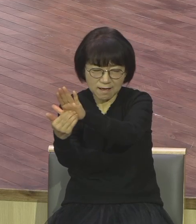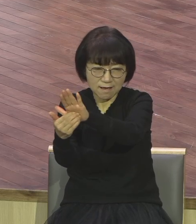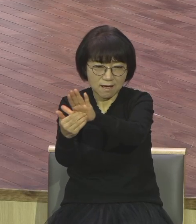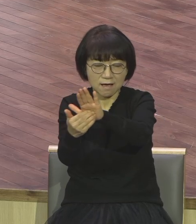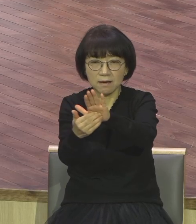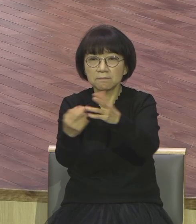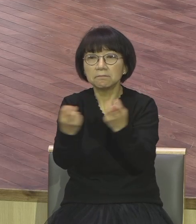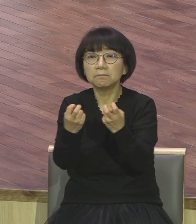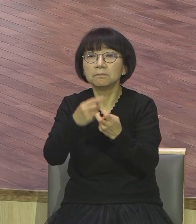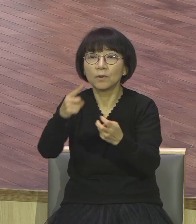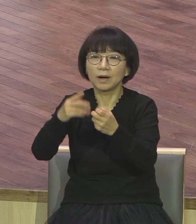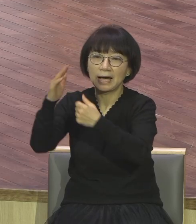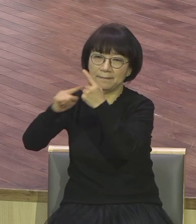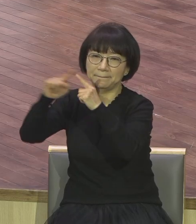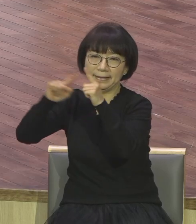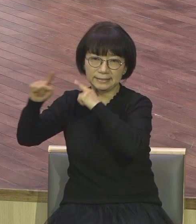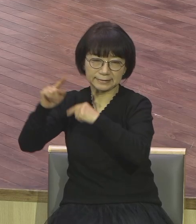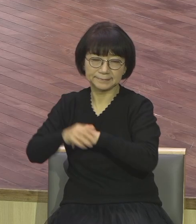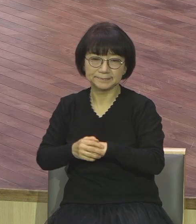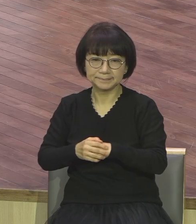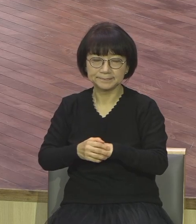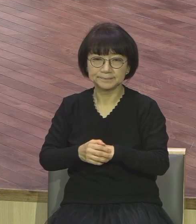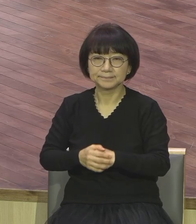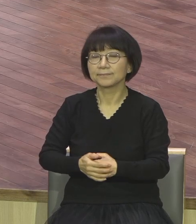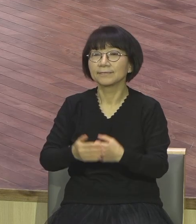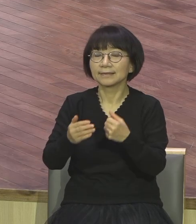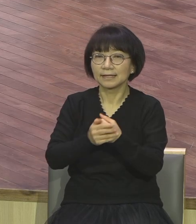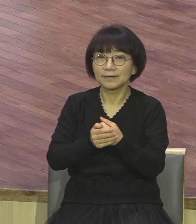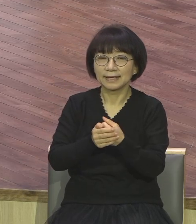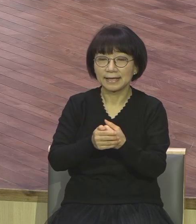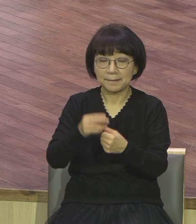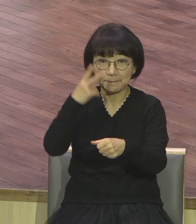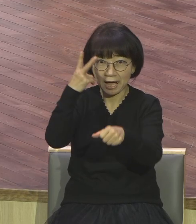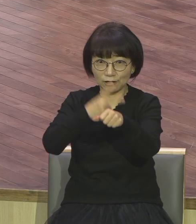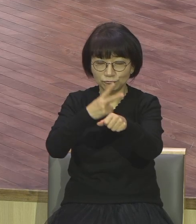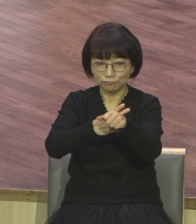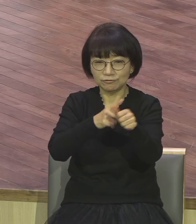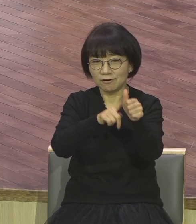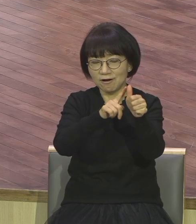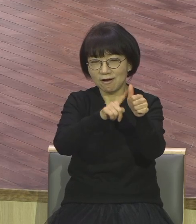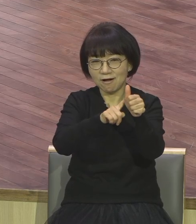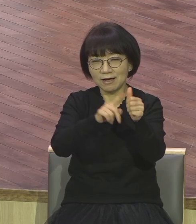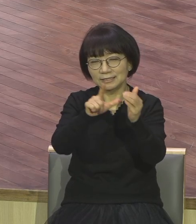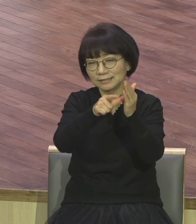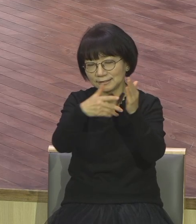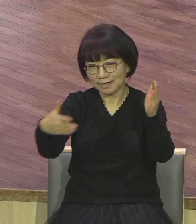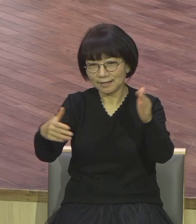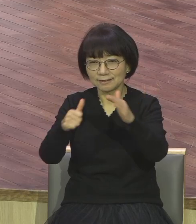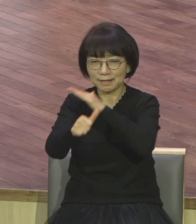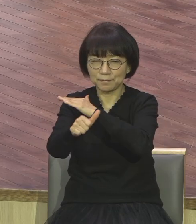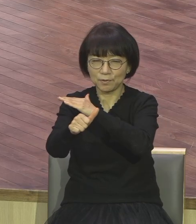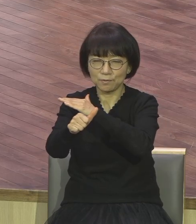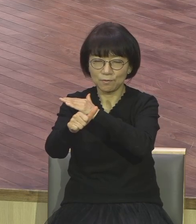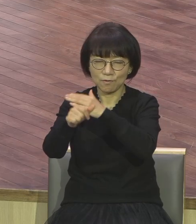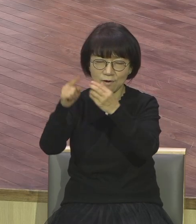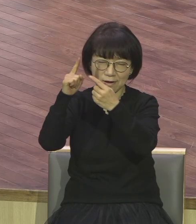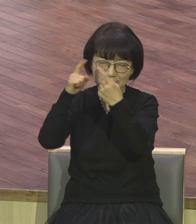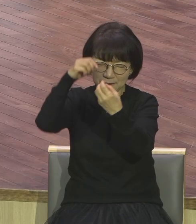그래서 바울을 시대적 대표적 기민적 추구 받은 사람이다 그렇게 말하죠 말씀입니다